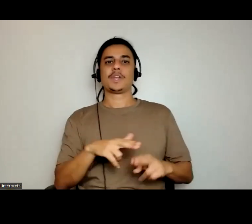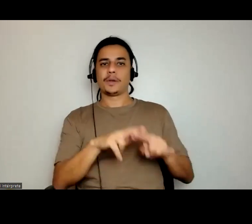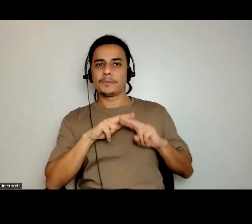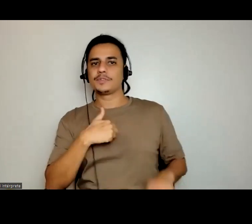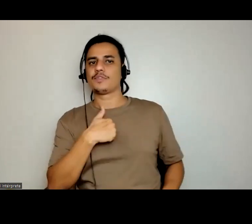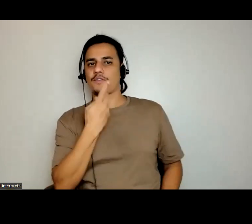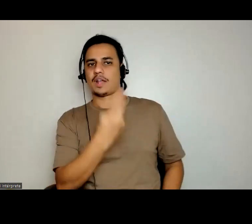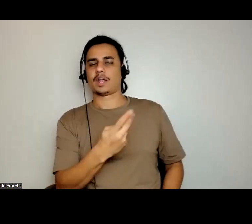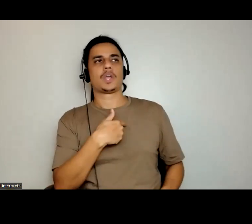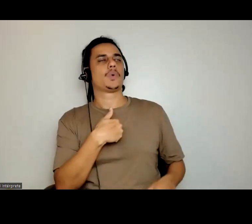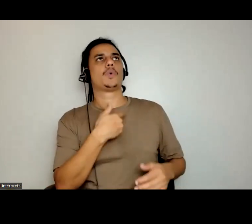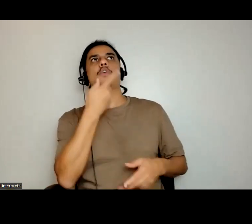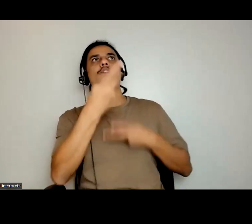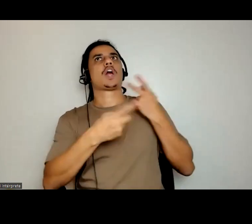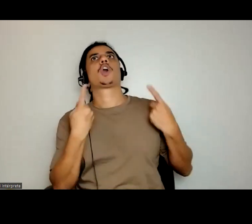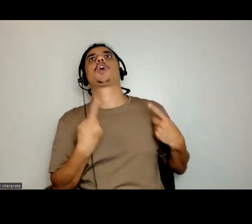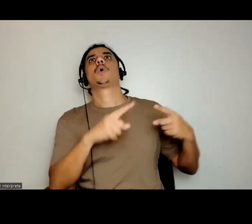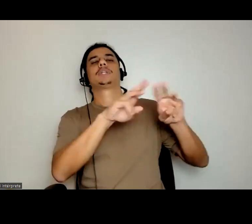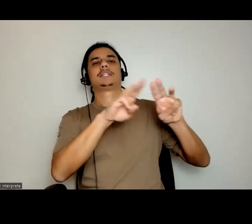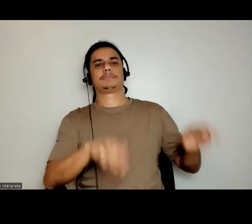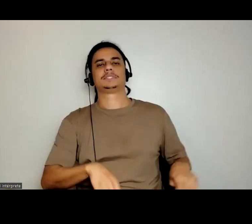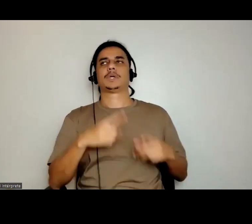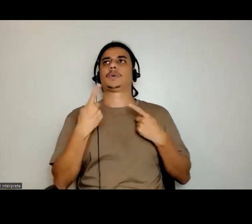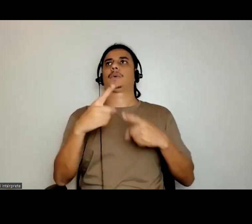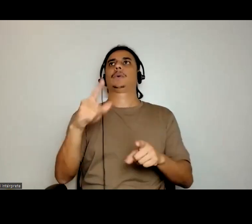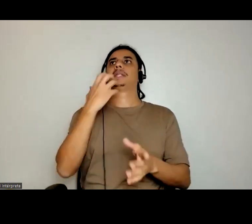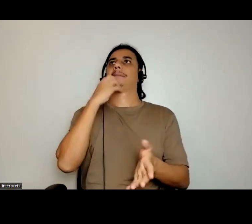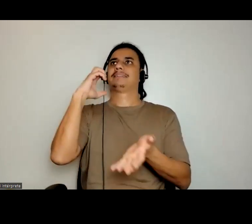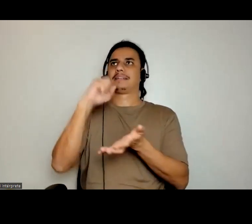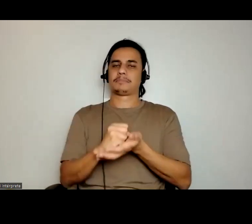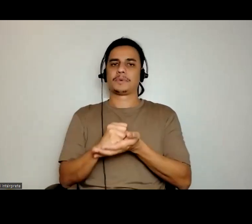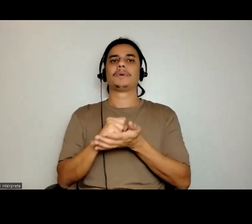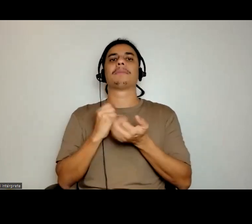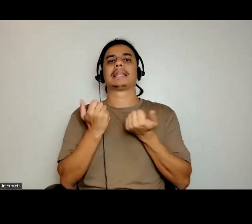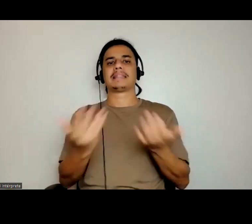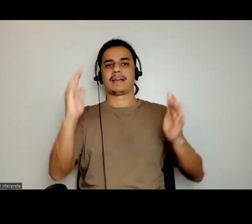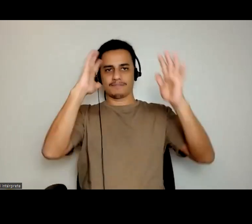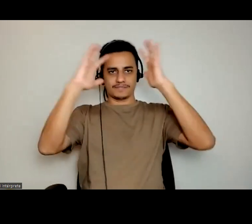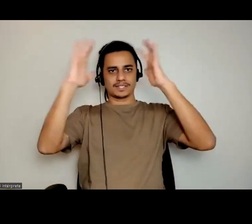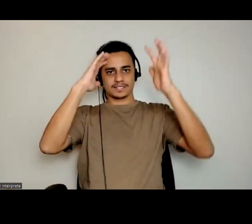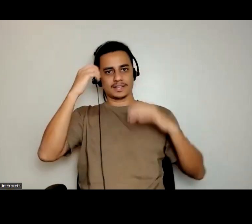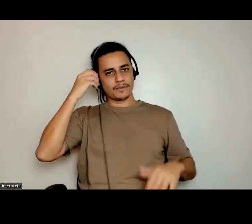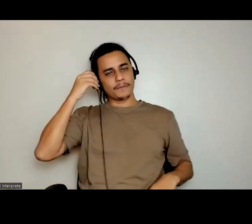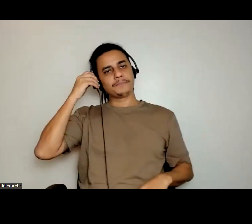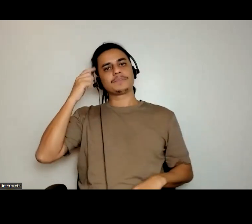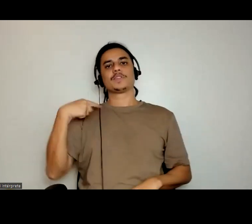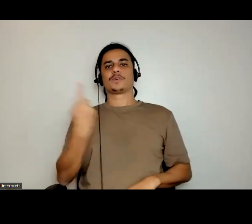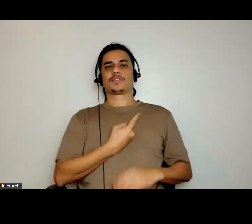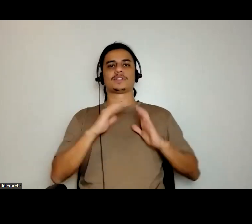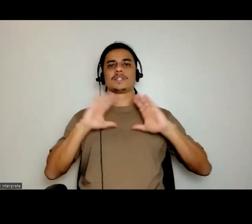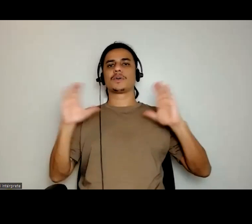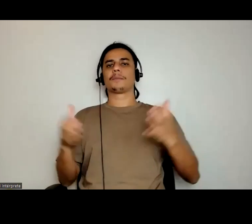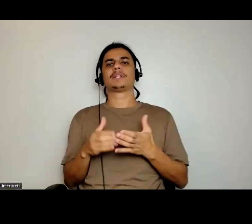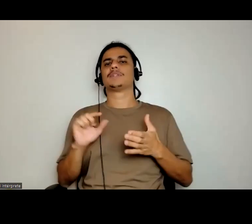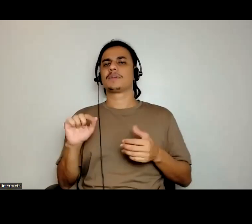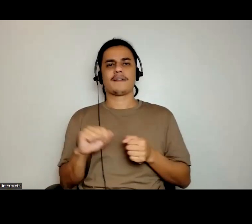contra o museu, não é contra o patrimônio. É só para reflexões. Como que a gente faz na nossa comunidade? A